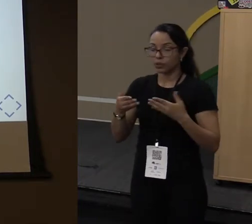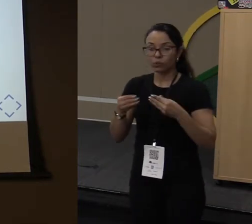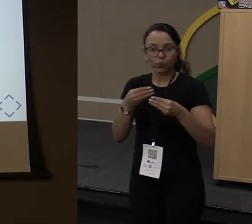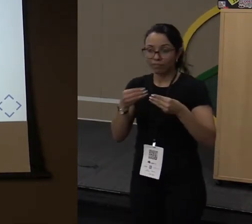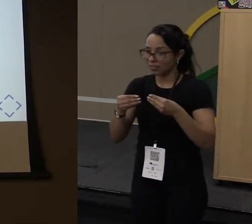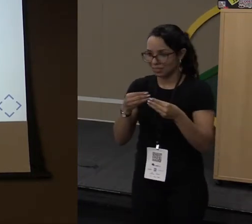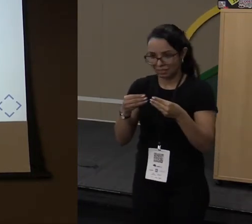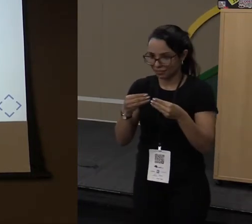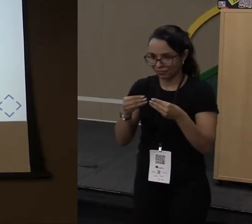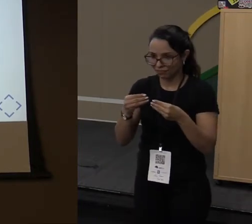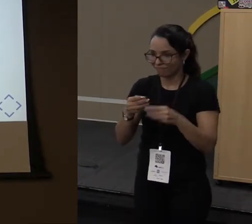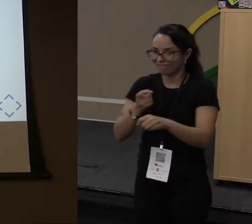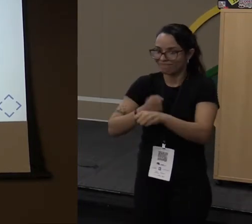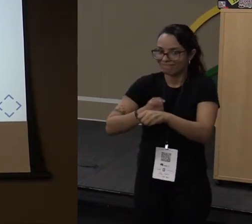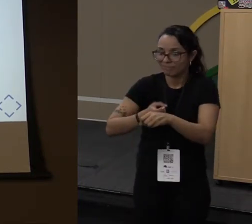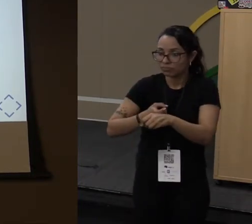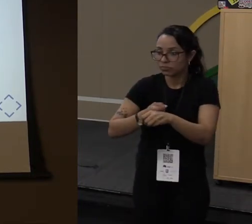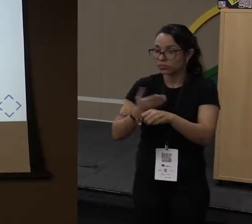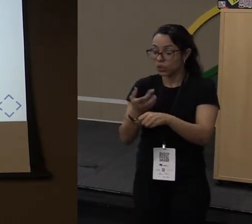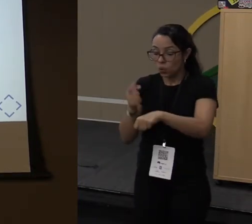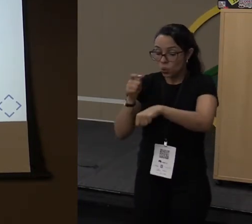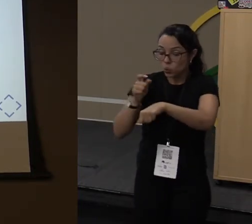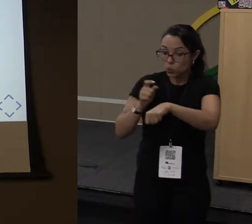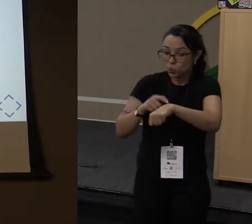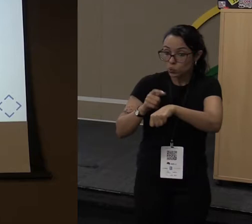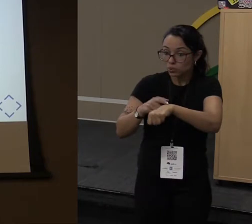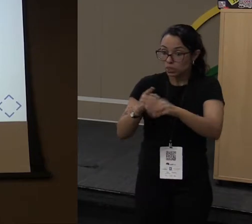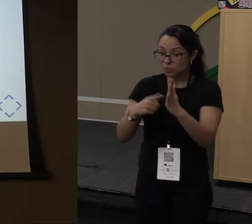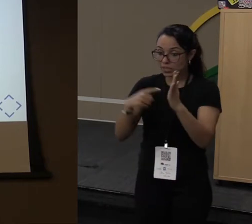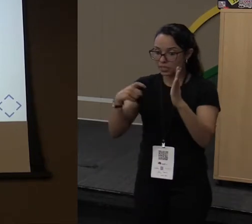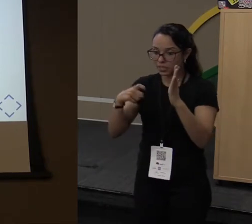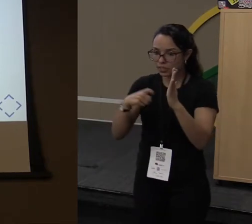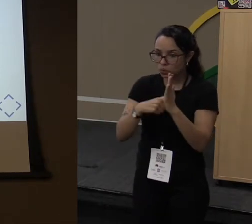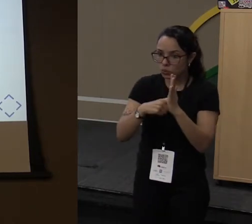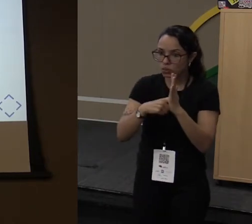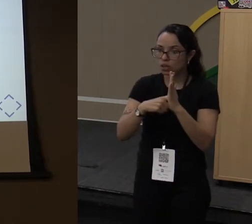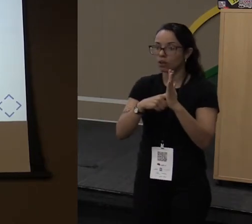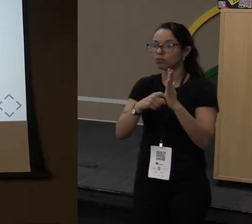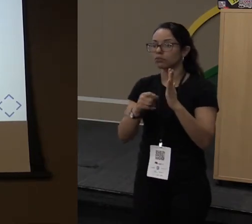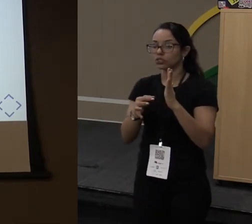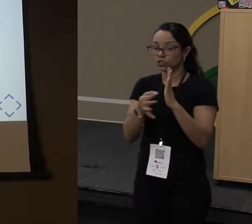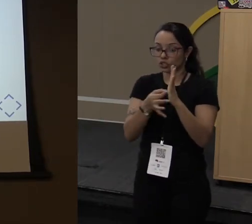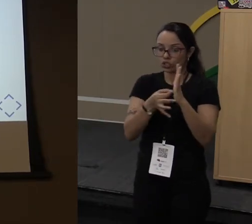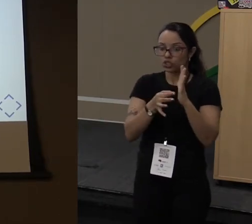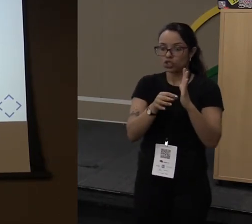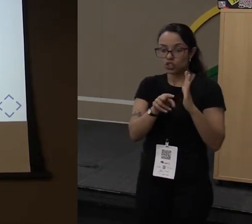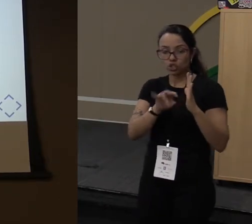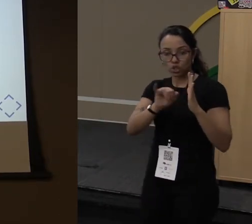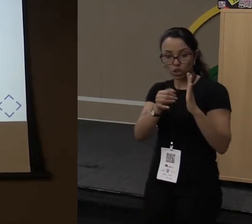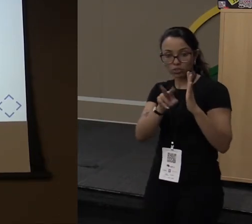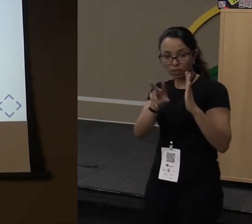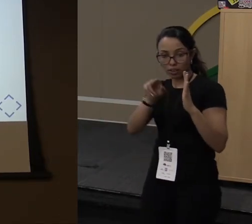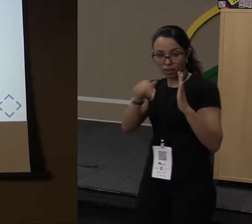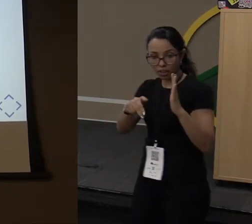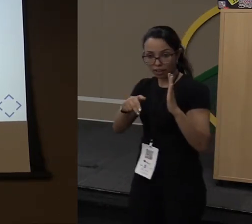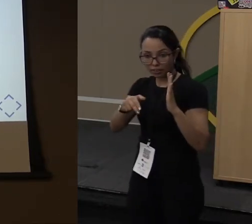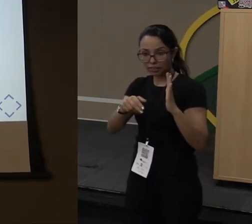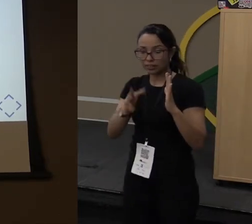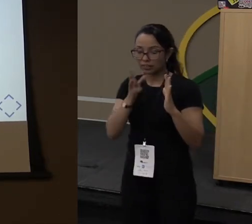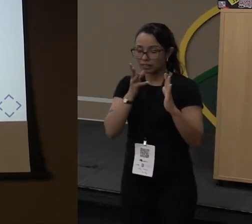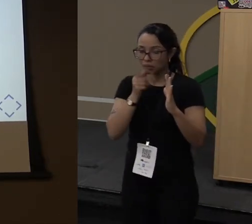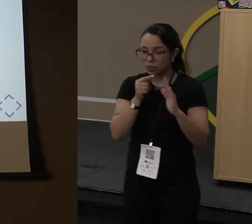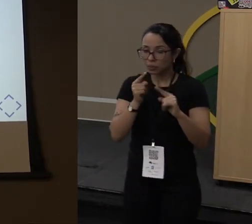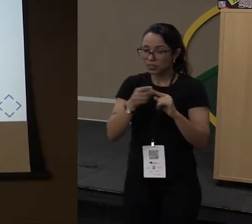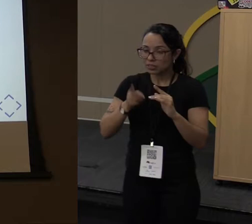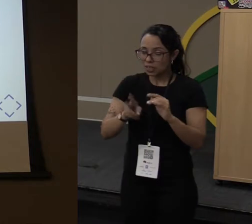criar instâncias. O inner class em tempo de execução da JVM, ela morre muito mais rápido. Só que isso gera um custo, porque toda vez que eu passar naquele